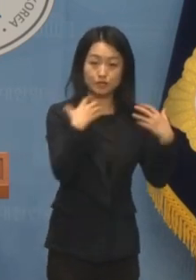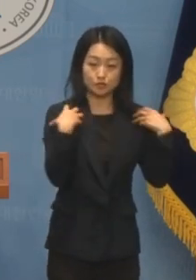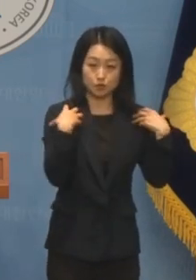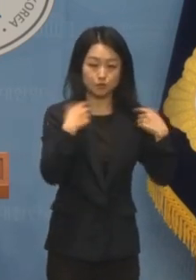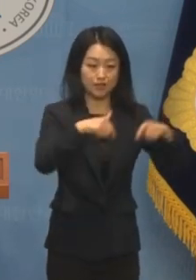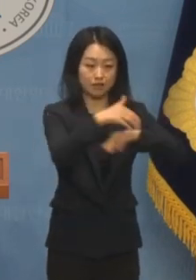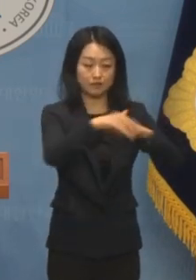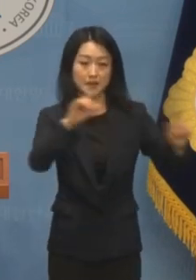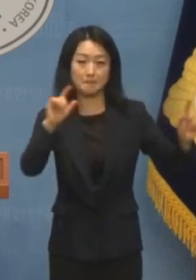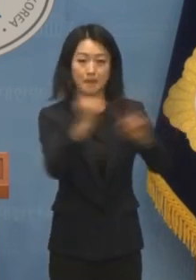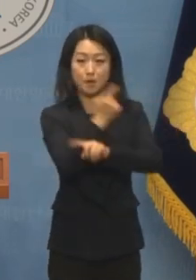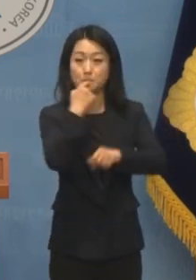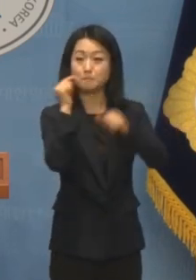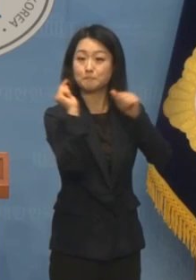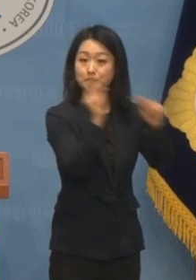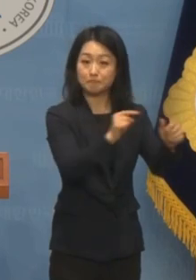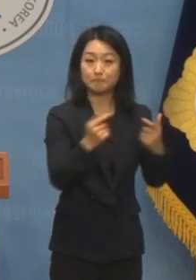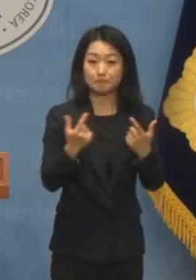명령한 겁니다.